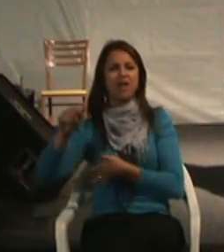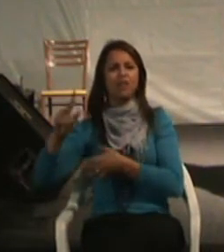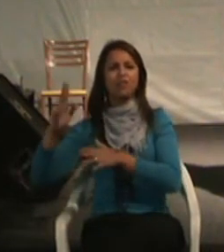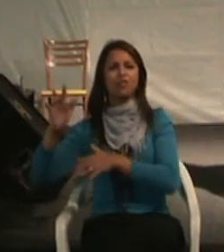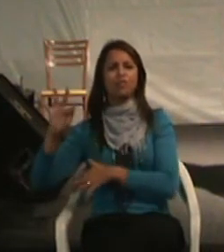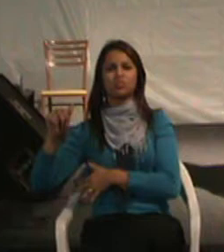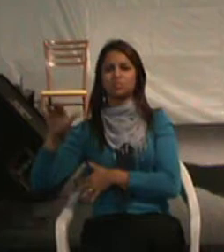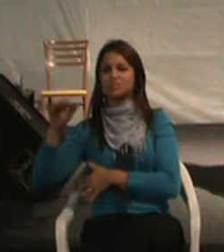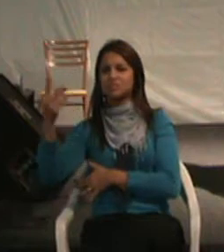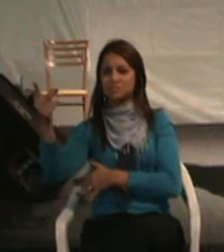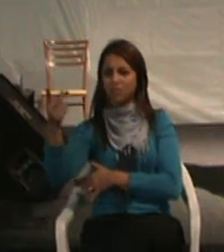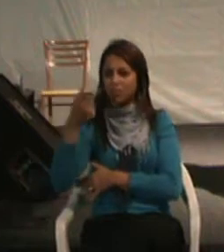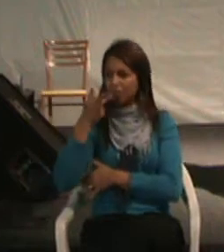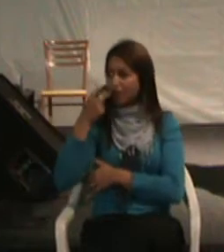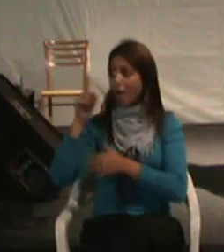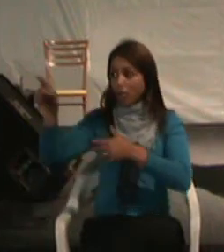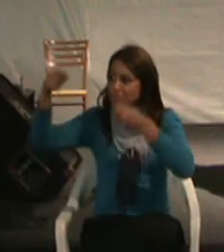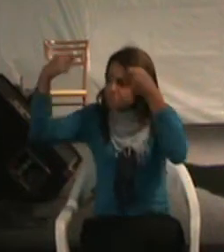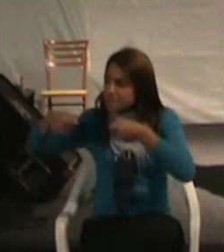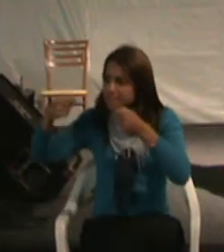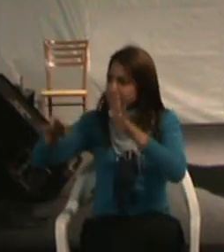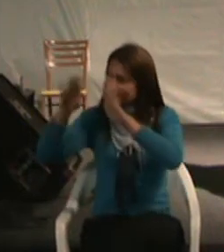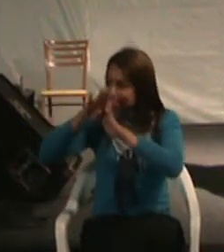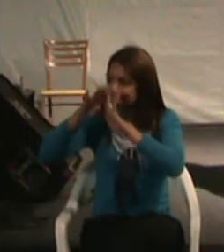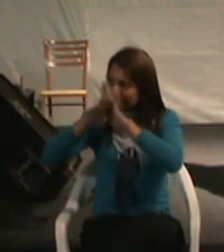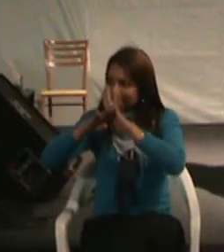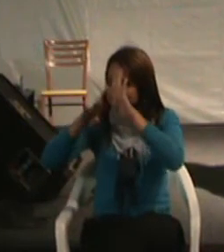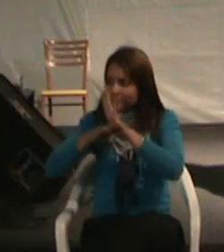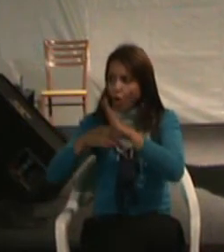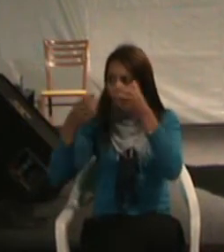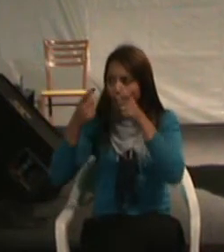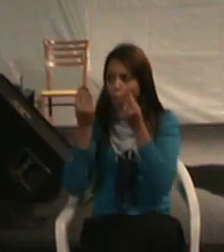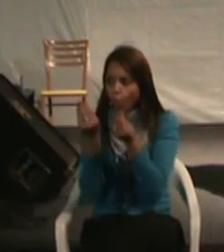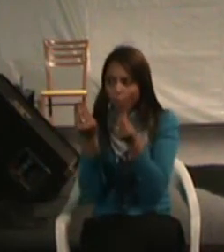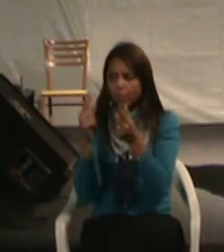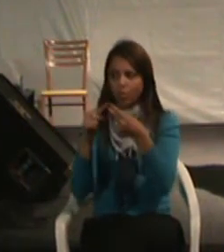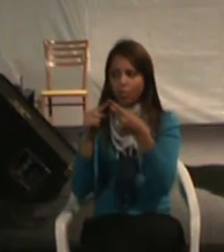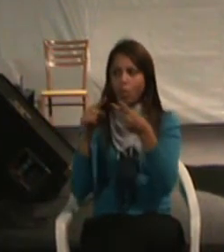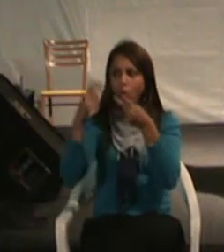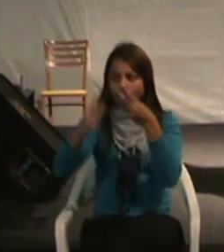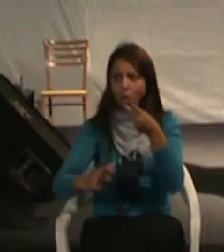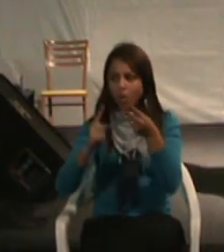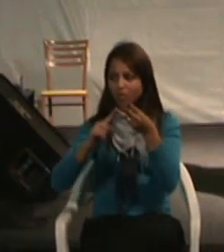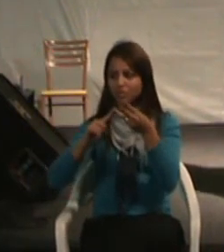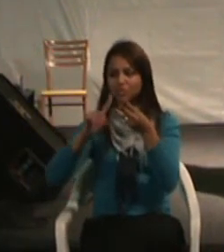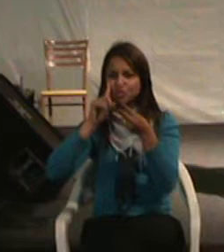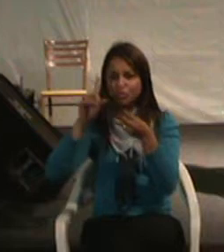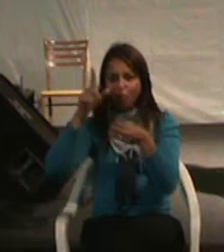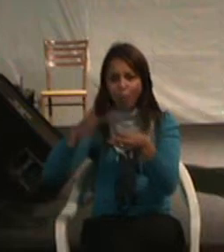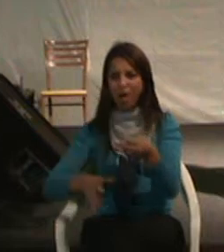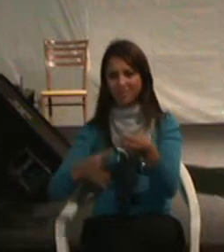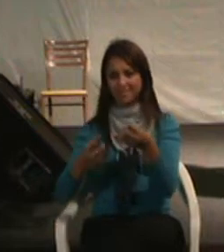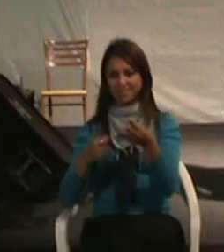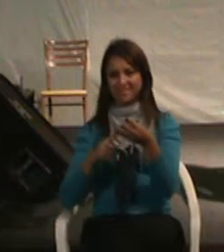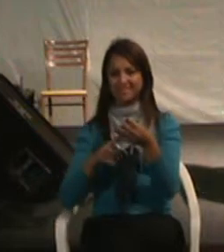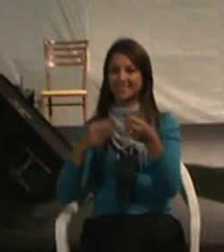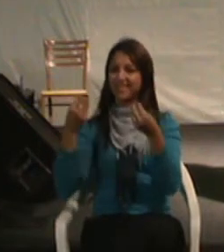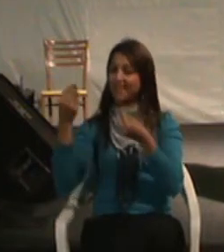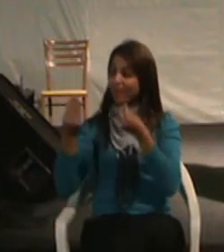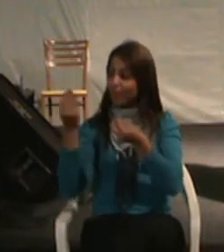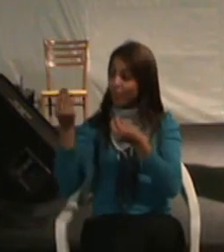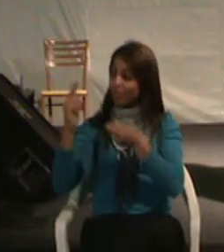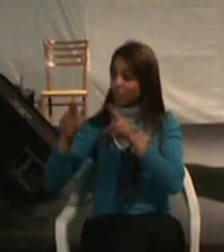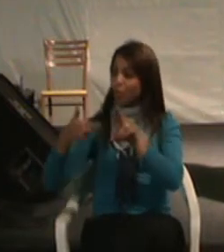exatamente o que ele tem que fazer, como, onde e quando tem que fazer. Que instrumentos ele precisa se